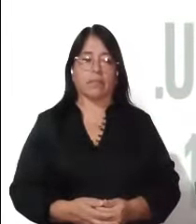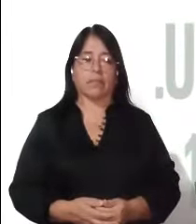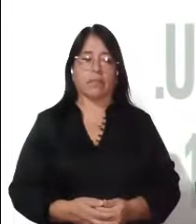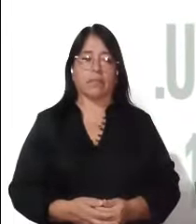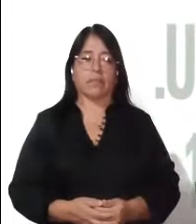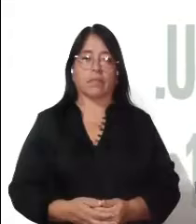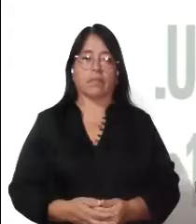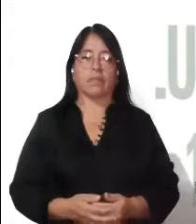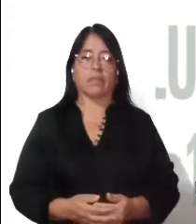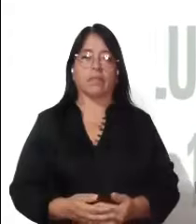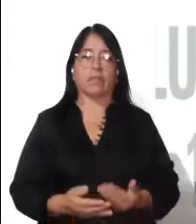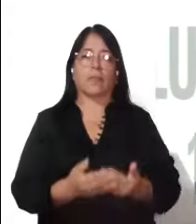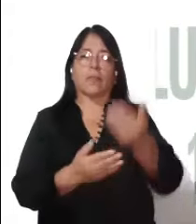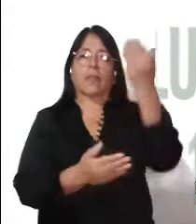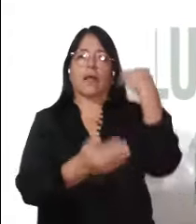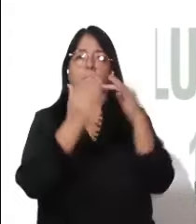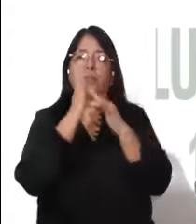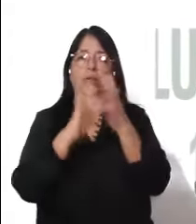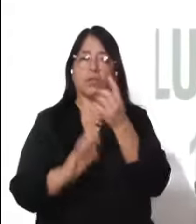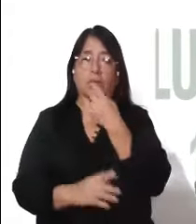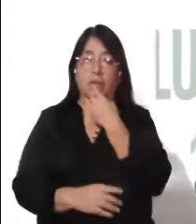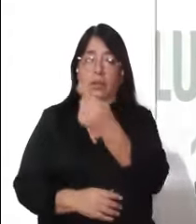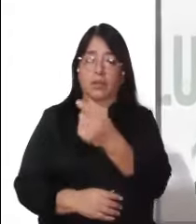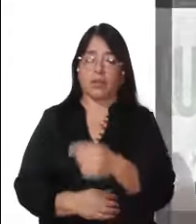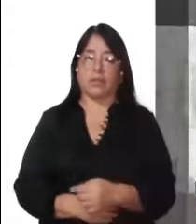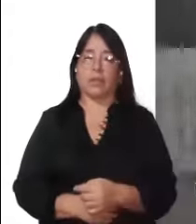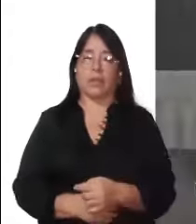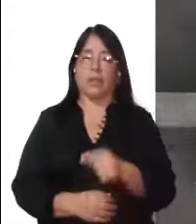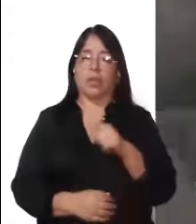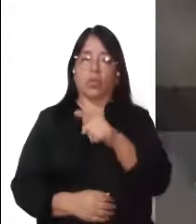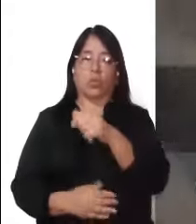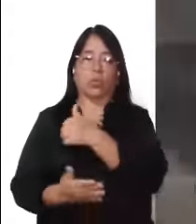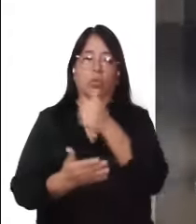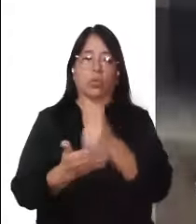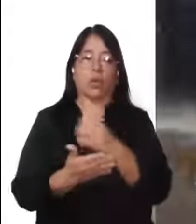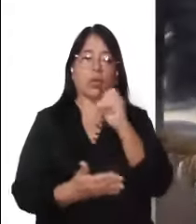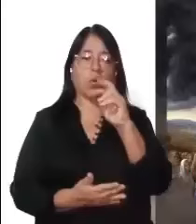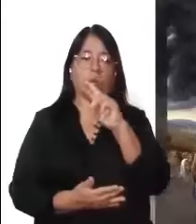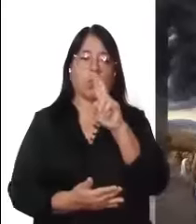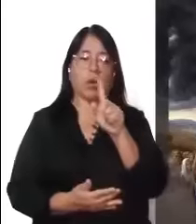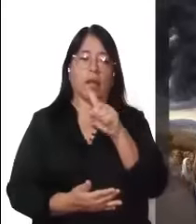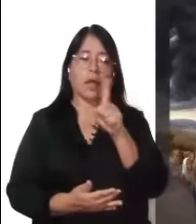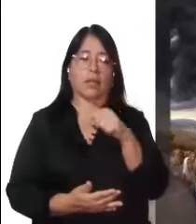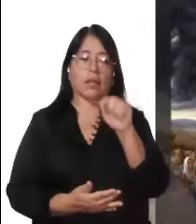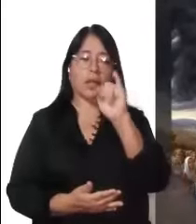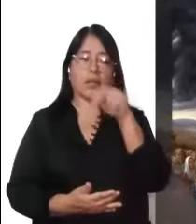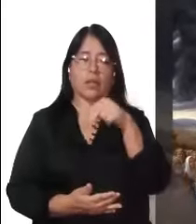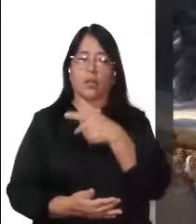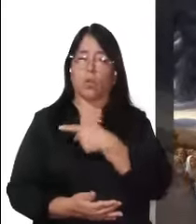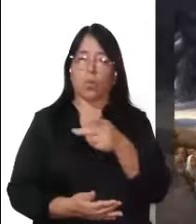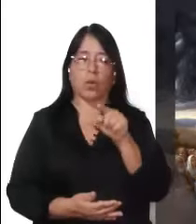13 al 16. En aquel tiempo Jesús dijo, Hay de ti ciudad de Corazain,